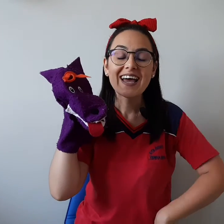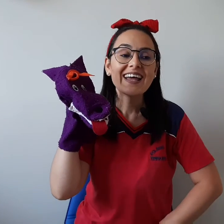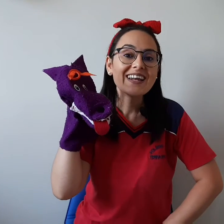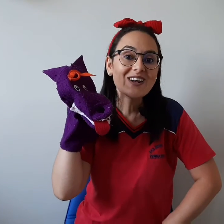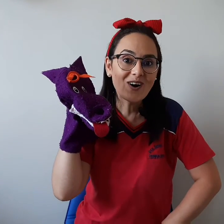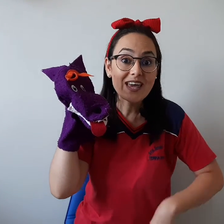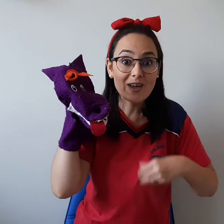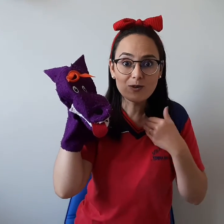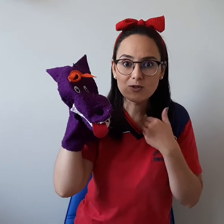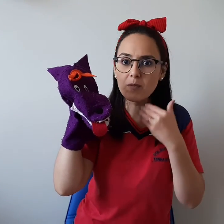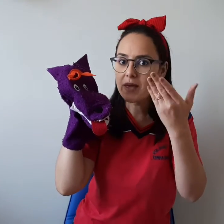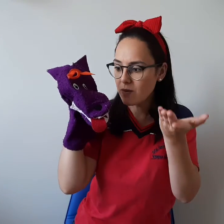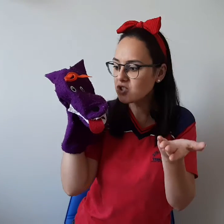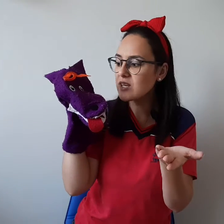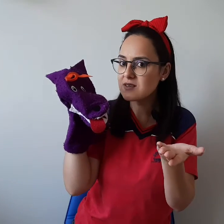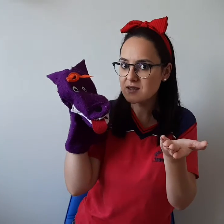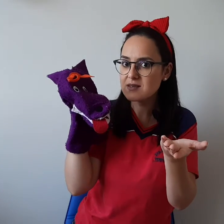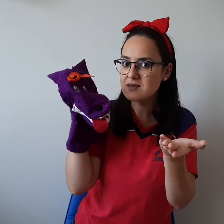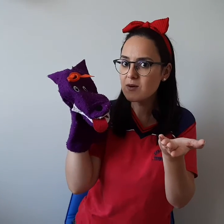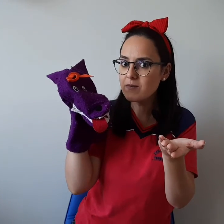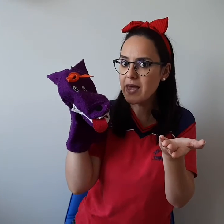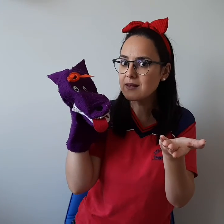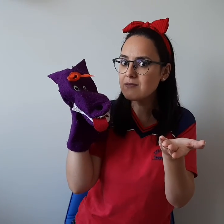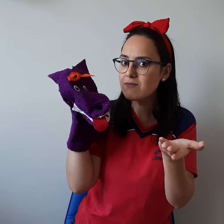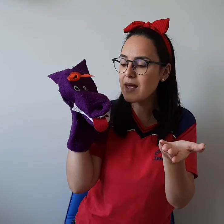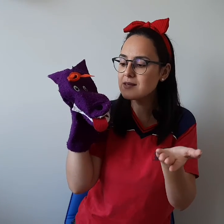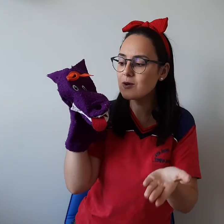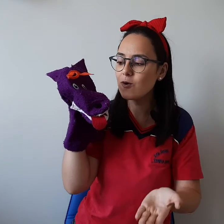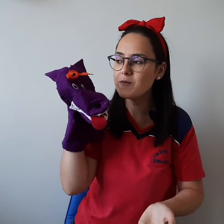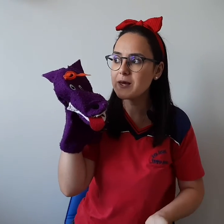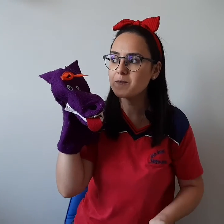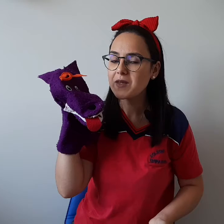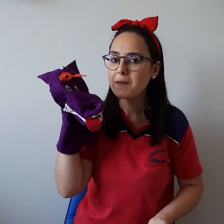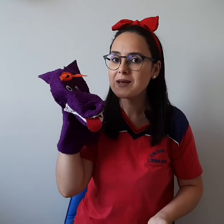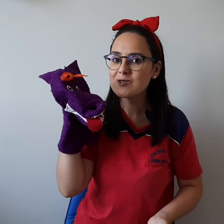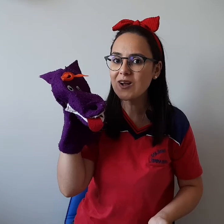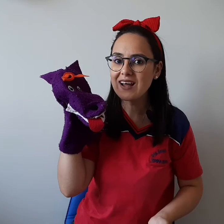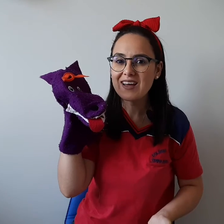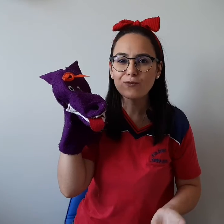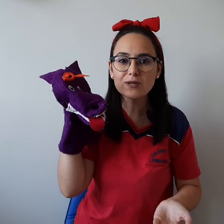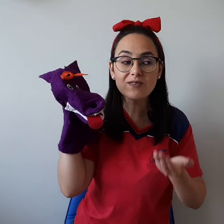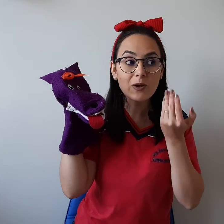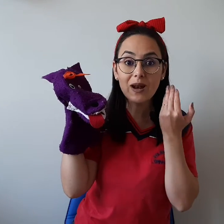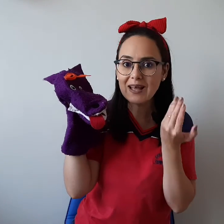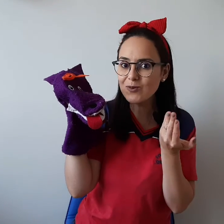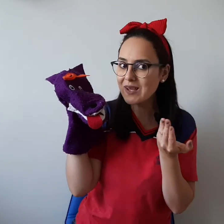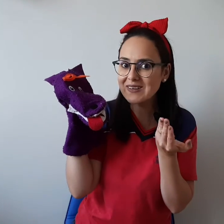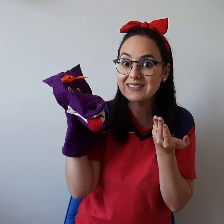Nossa, eu estou bem, eu acho que as crianças estão bem também, seu Lobinho. Mas, olha, você veio lá do Reino